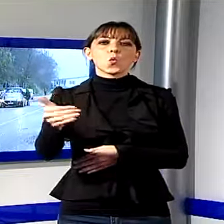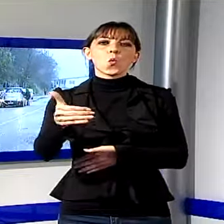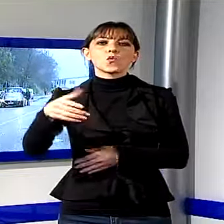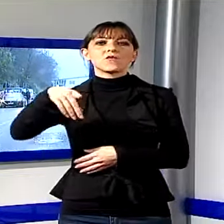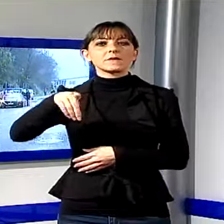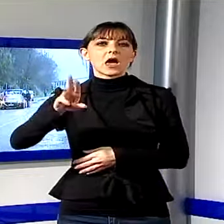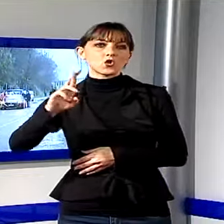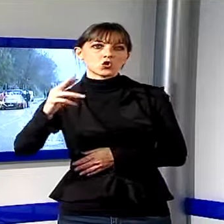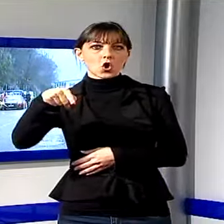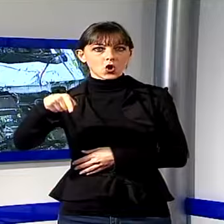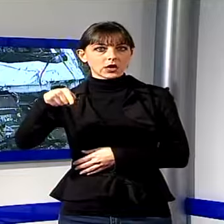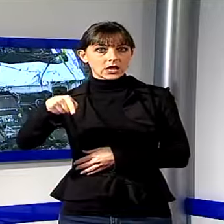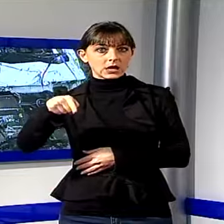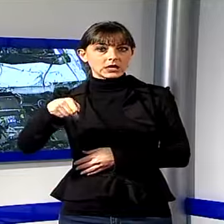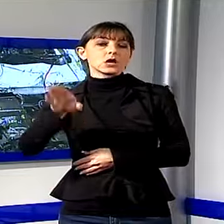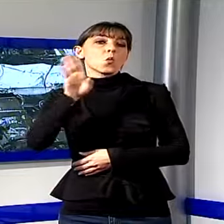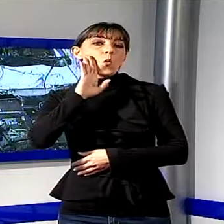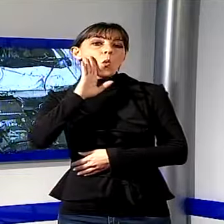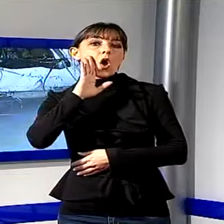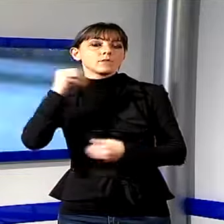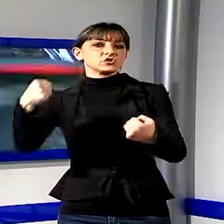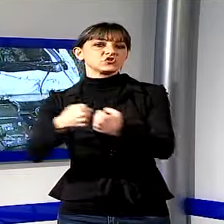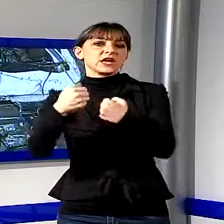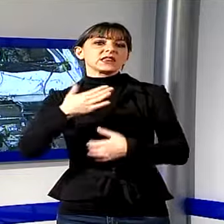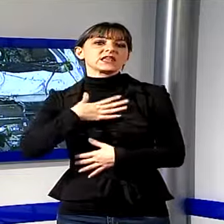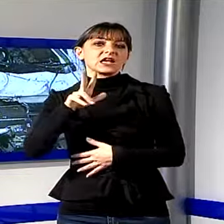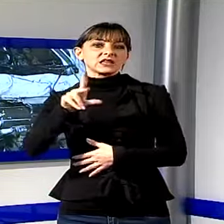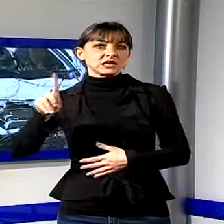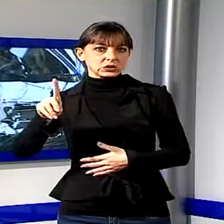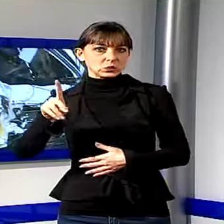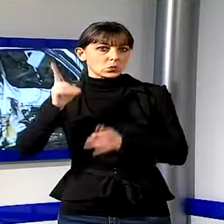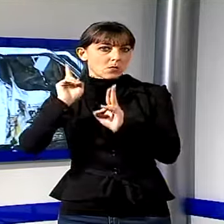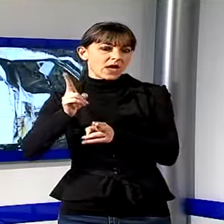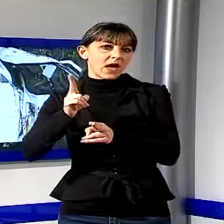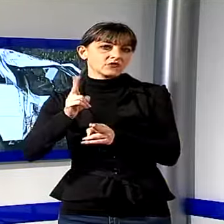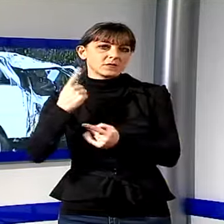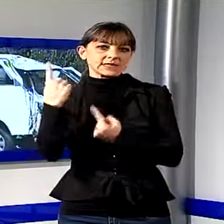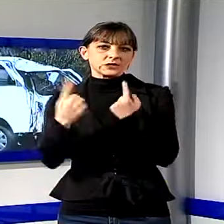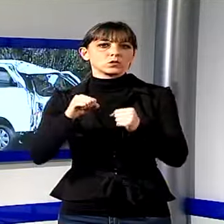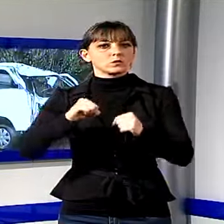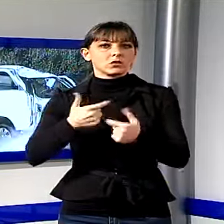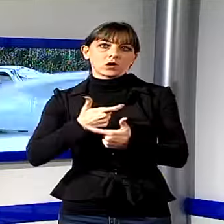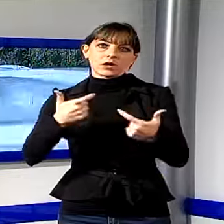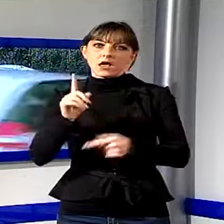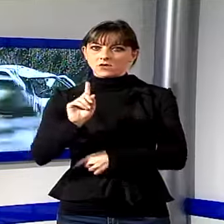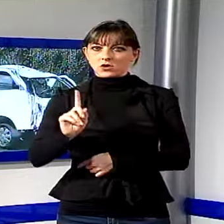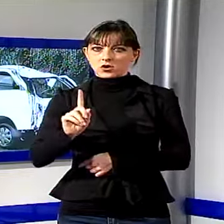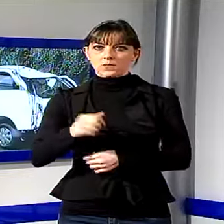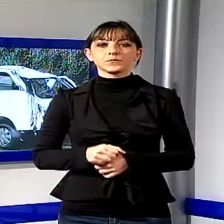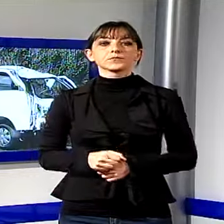31enne che ha avuto la peggio non sarebbe comunque in gravi condizioni. Lo scontro si è verificato nella tarda mattinata quando il 31enne della